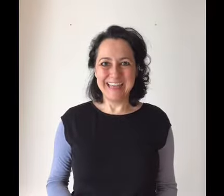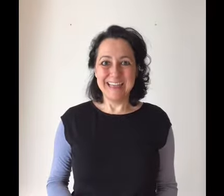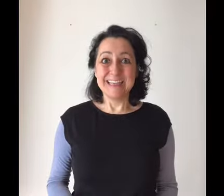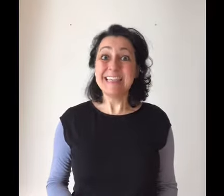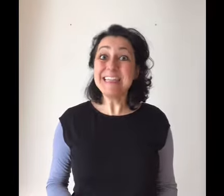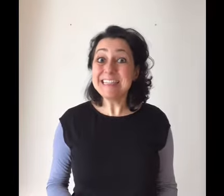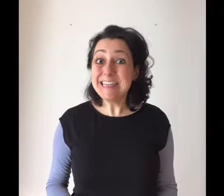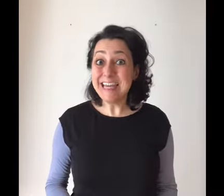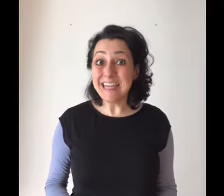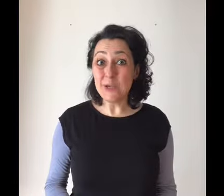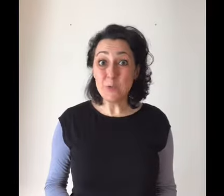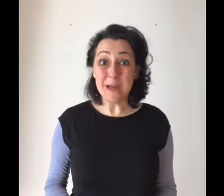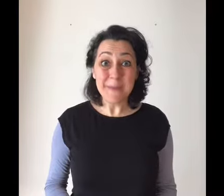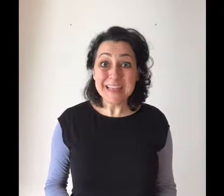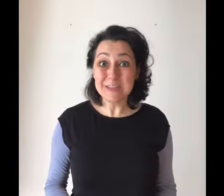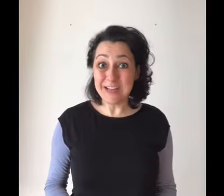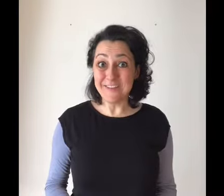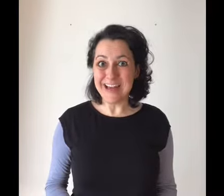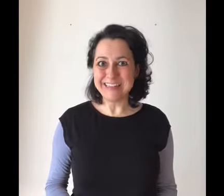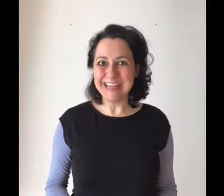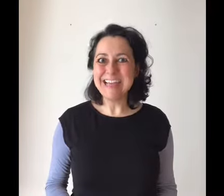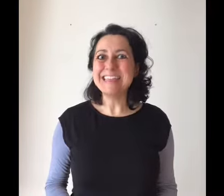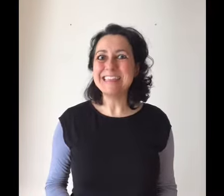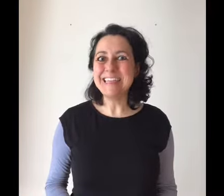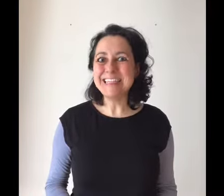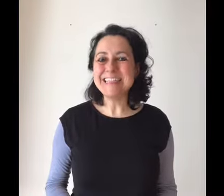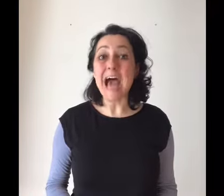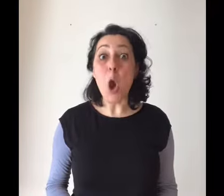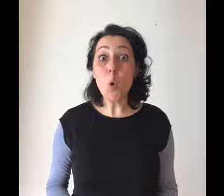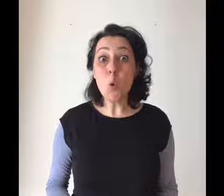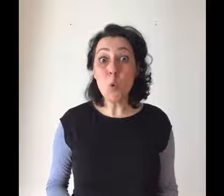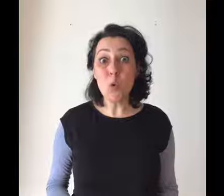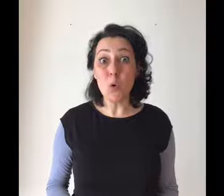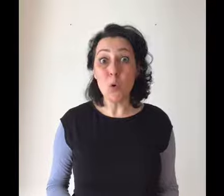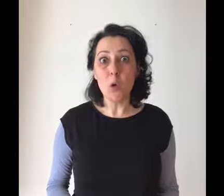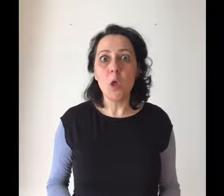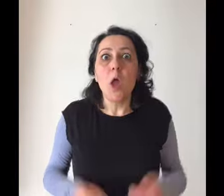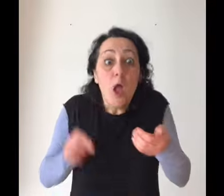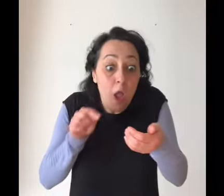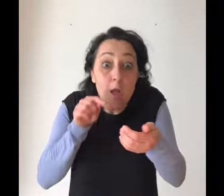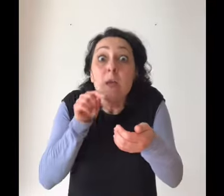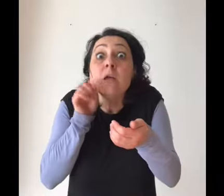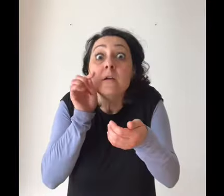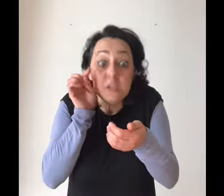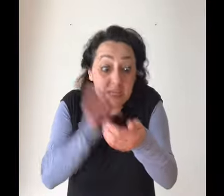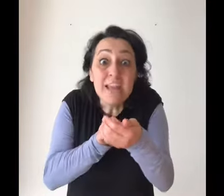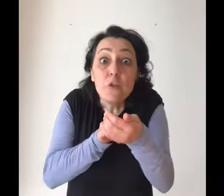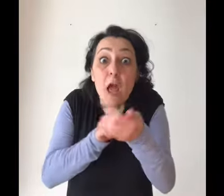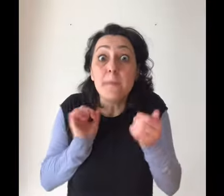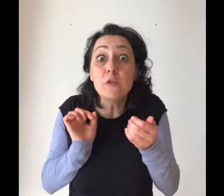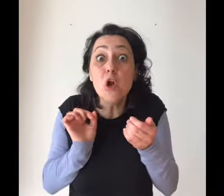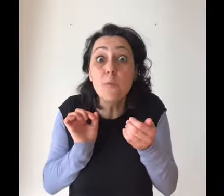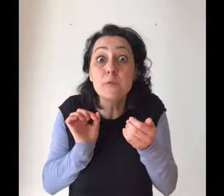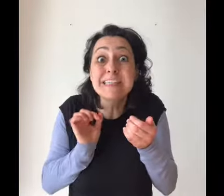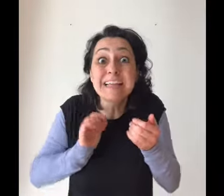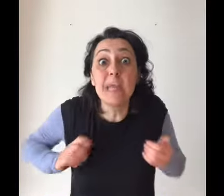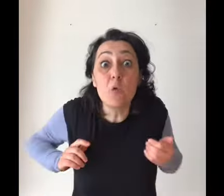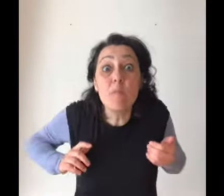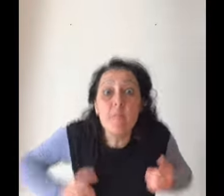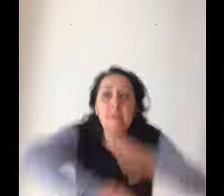Se desideri una persona al Fata, digita 1. Cenerentola peggiò il pulsante e in quel momento